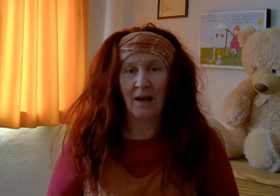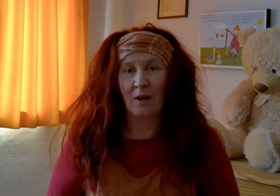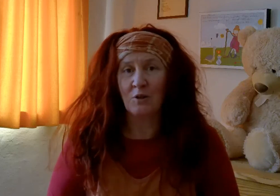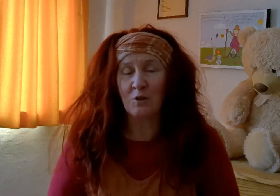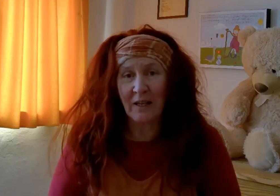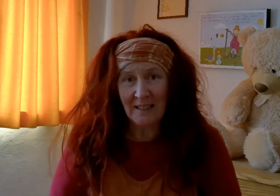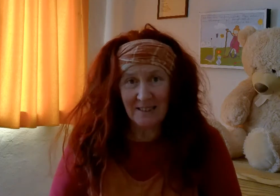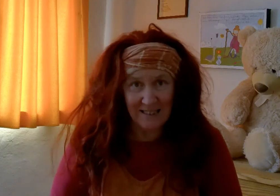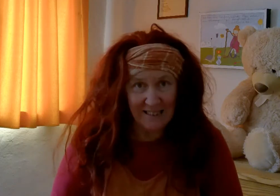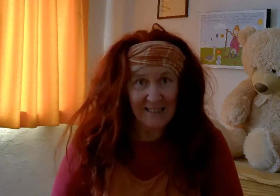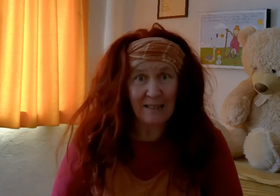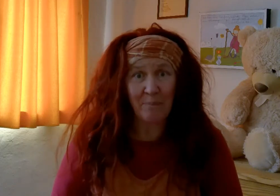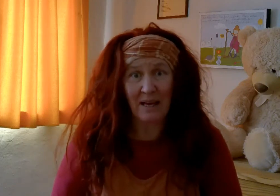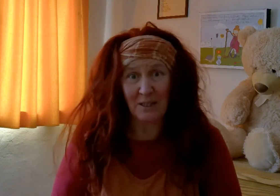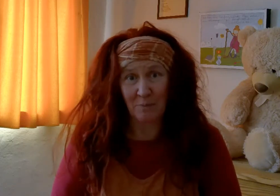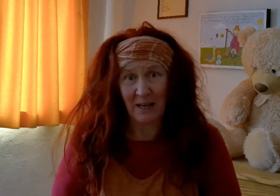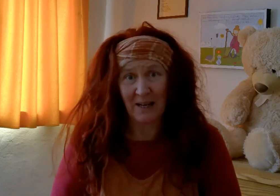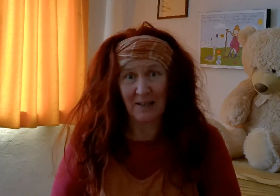Zunächst das Lied in Gebärdensprache.